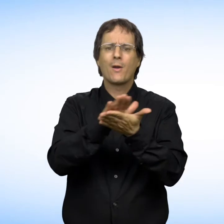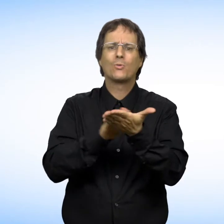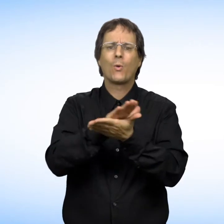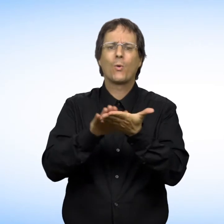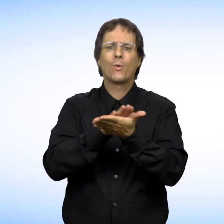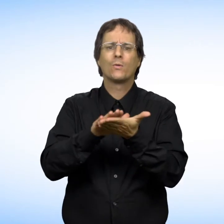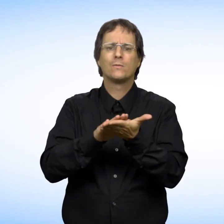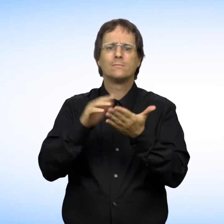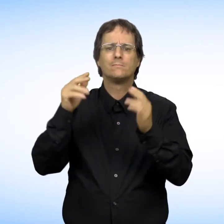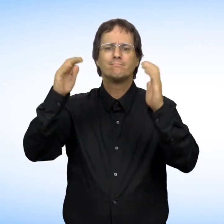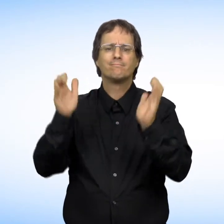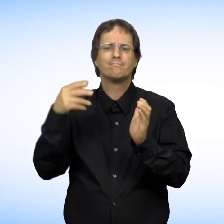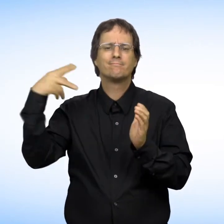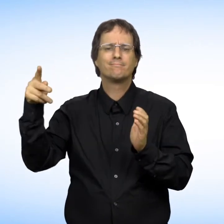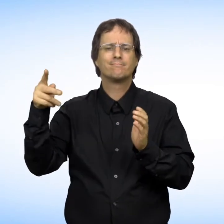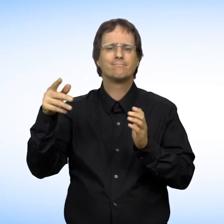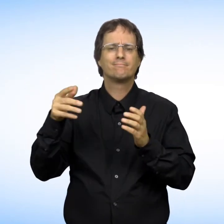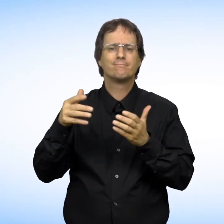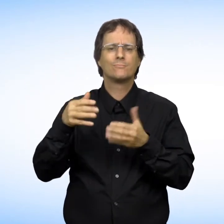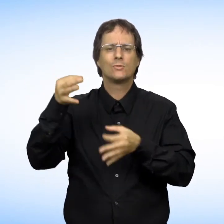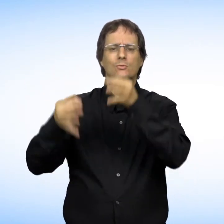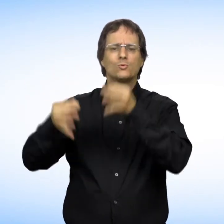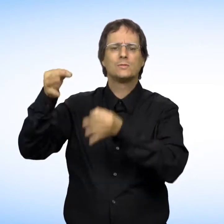pardon, aussi appelé suspension de casier judiciaire.